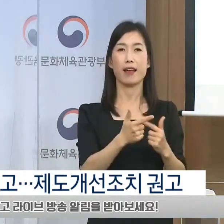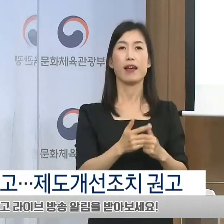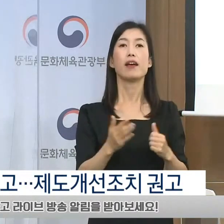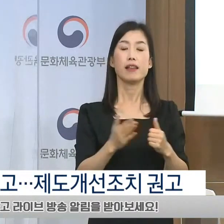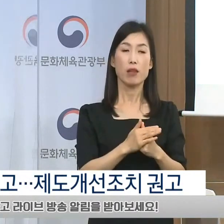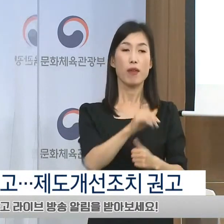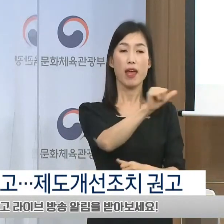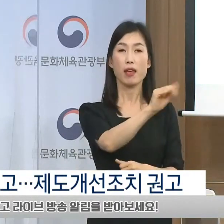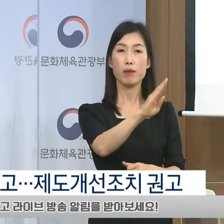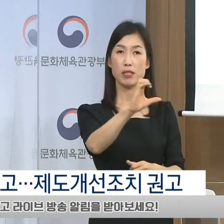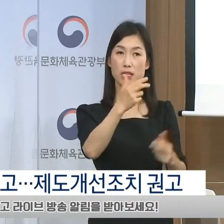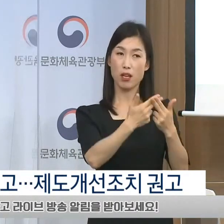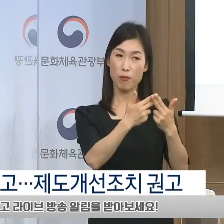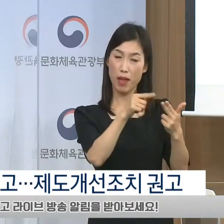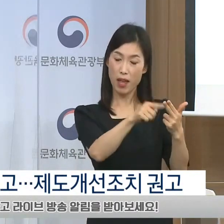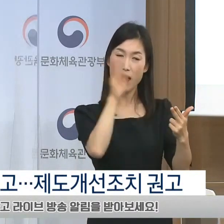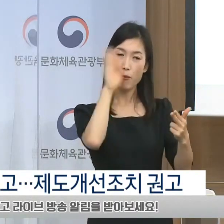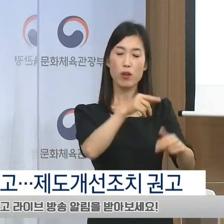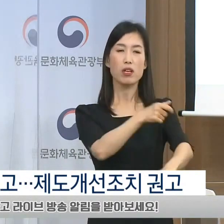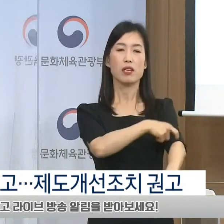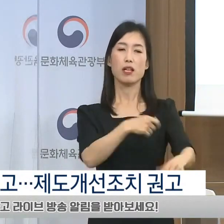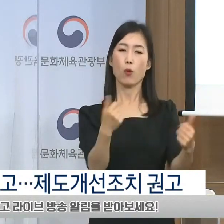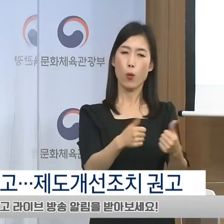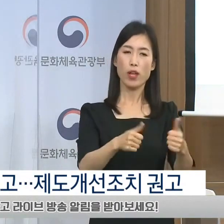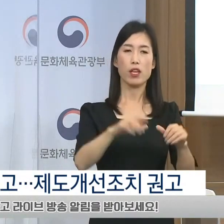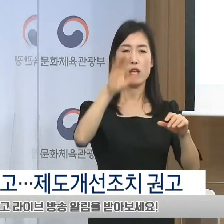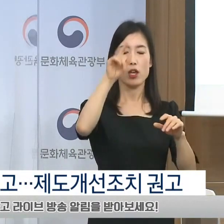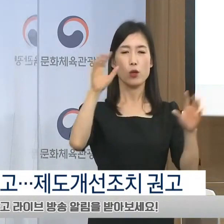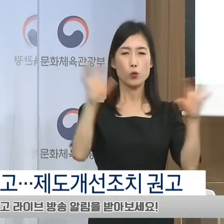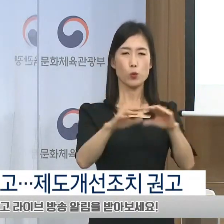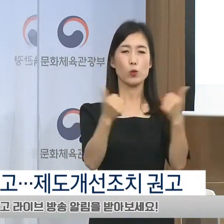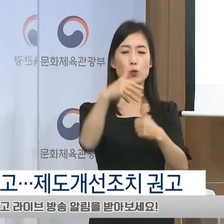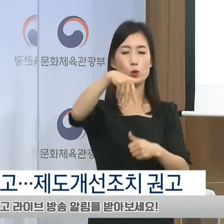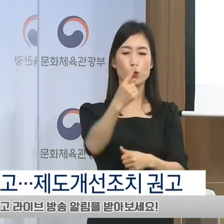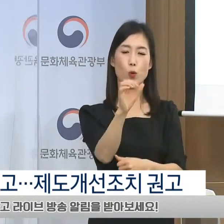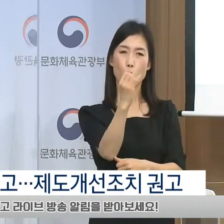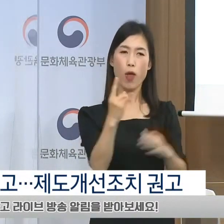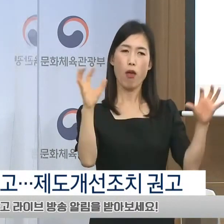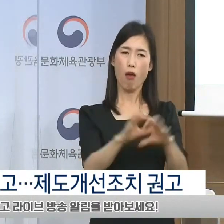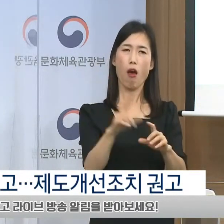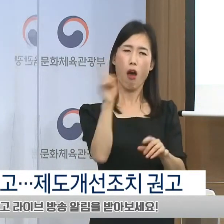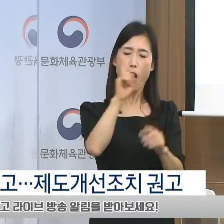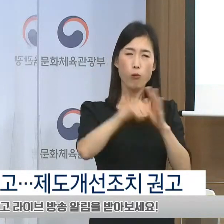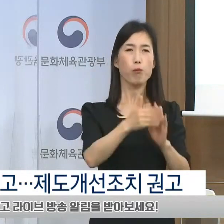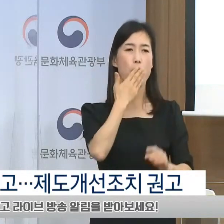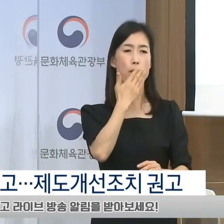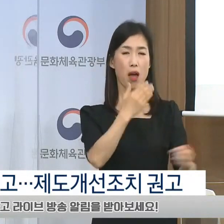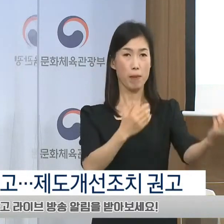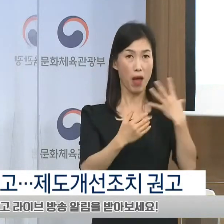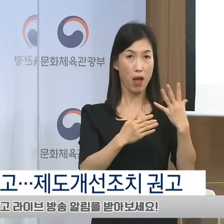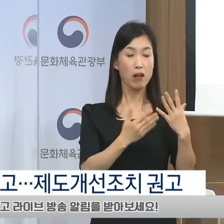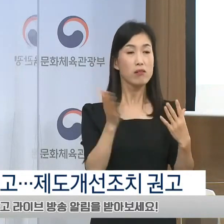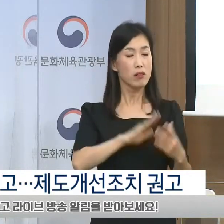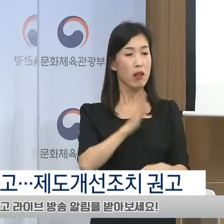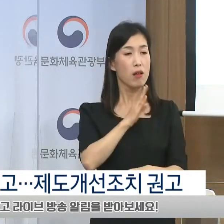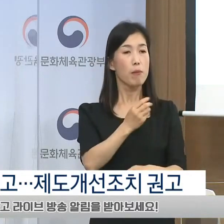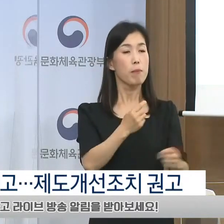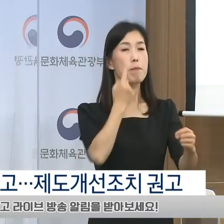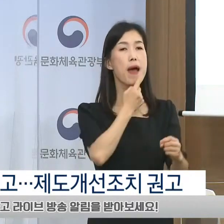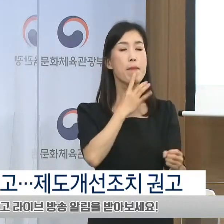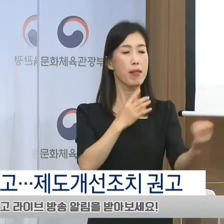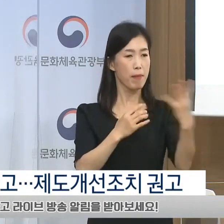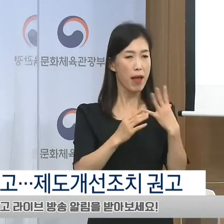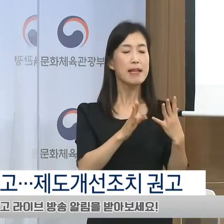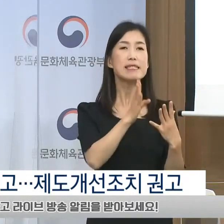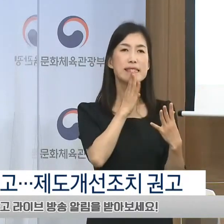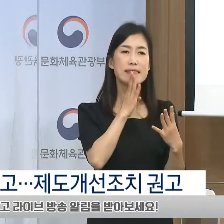ABC협회는 이사회와 총회는 언제든지 개최 가능하다고 하였으나 실제로 이를 개최하기 위한 구체적인 노력은